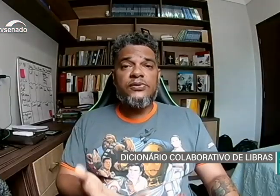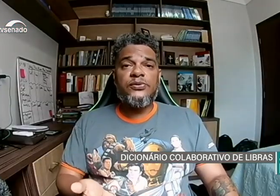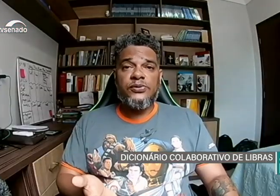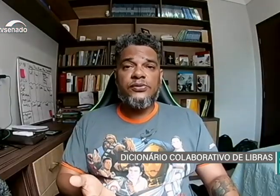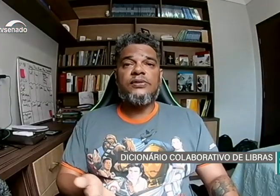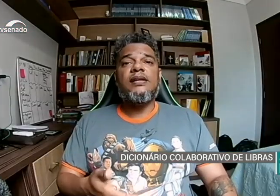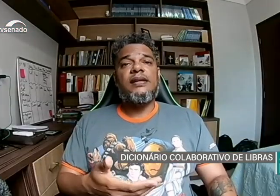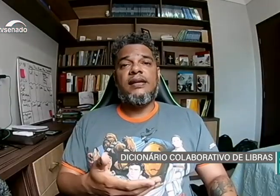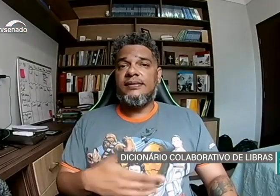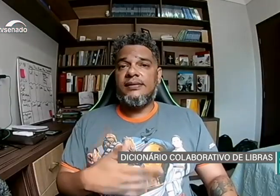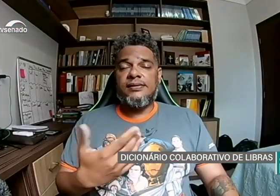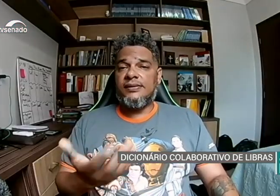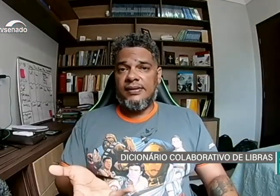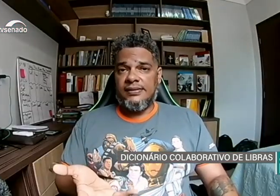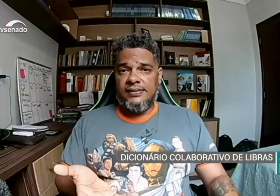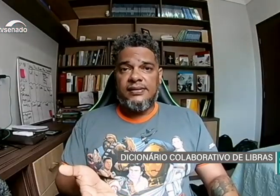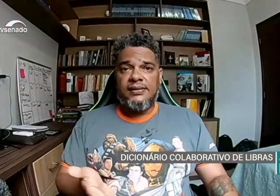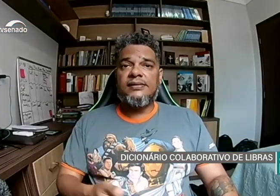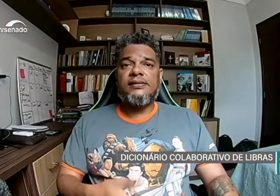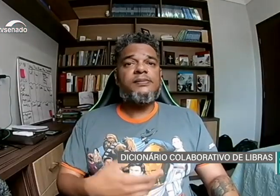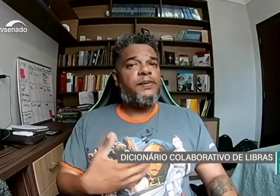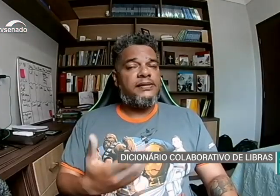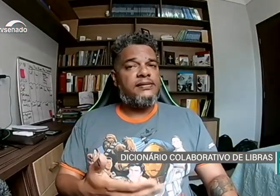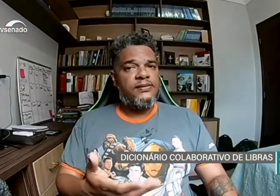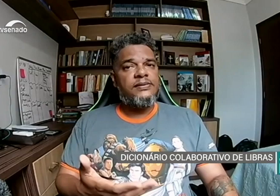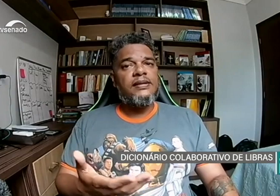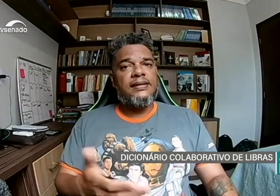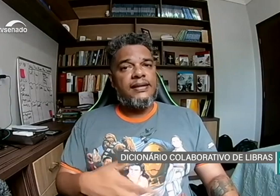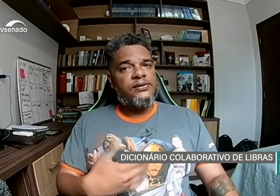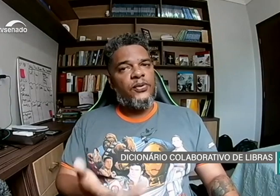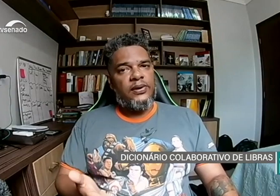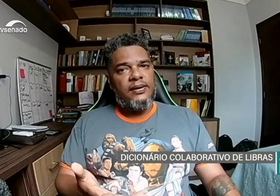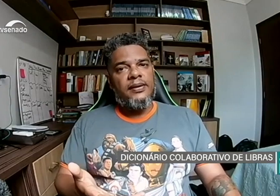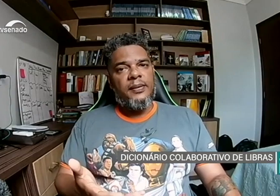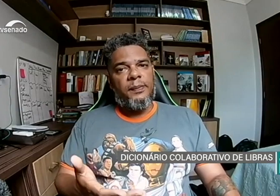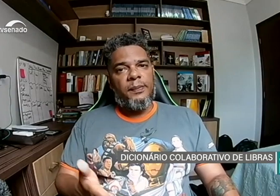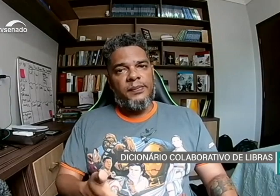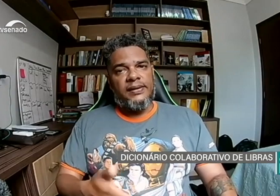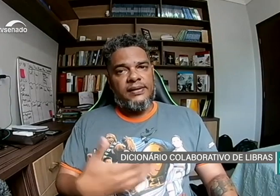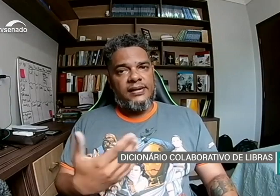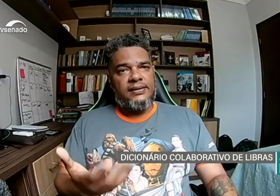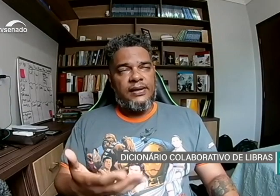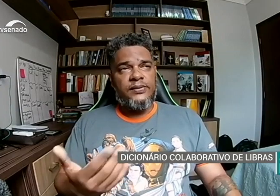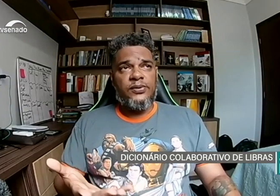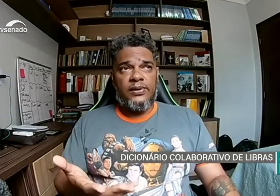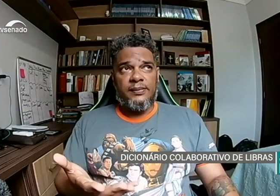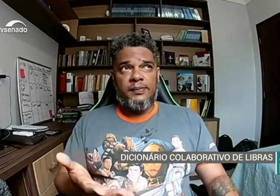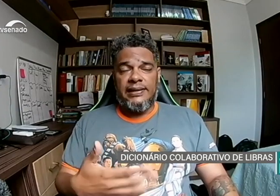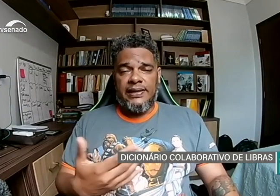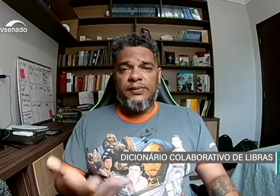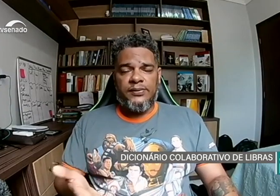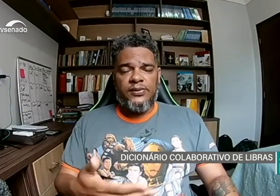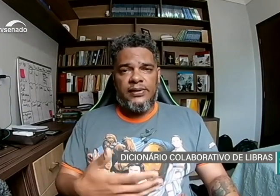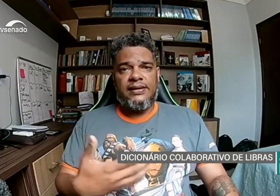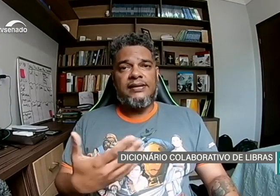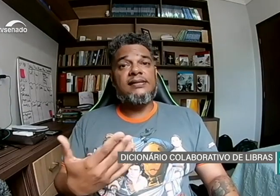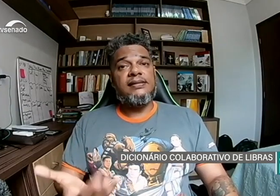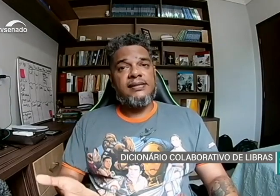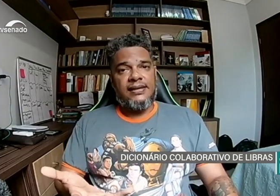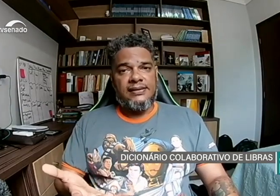surdos. E essas crianças precisam da escola, né? Que tem uma escola bilingüe, uma escola que ensine a eles